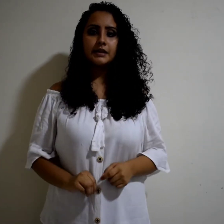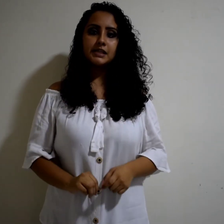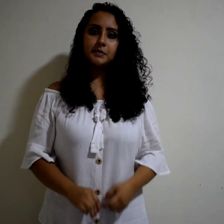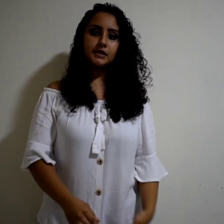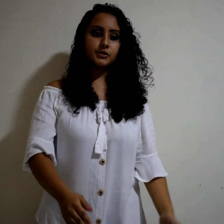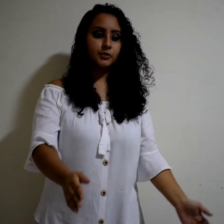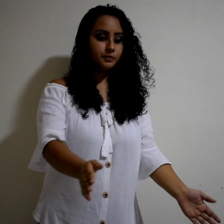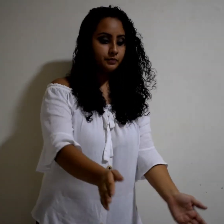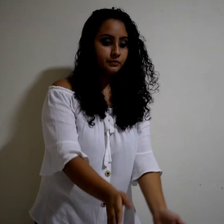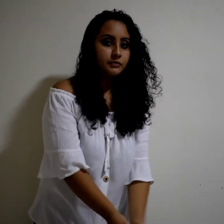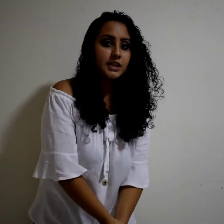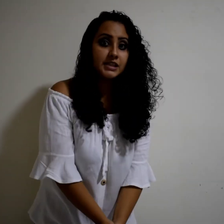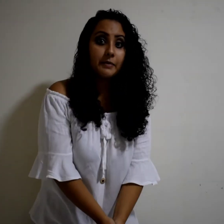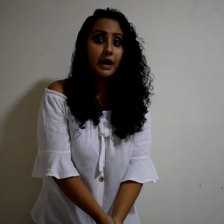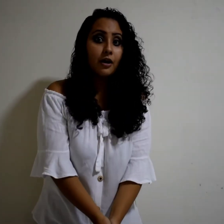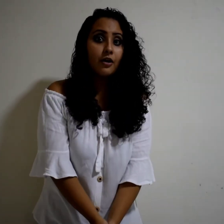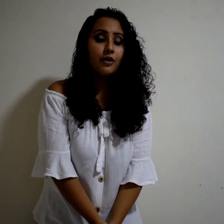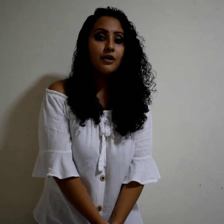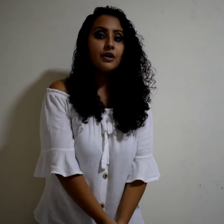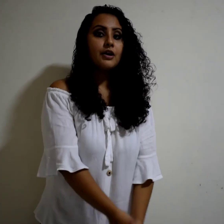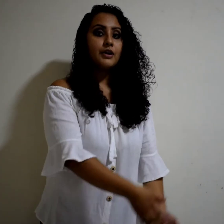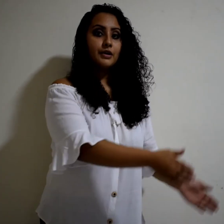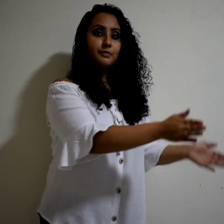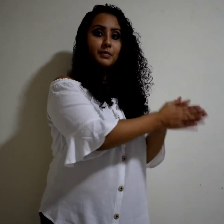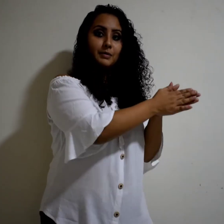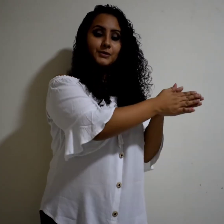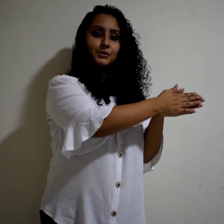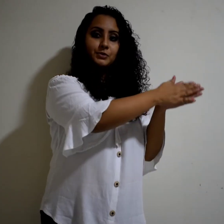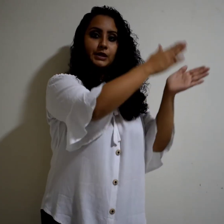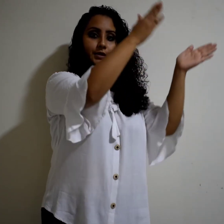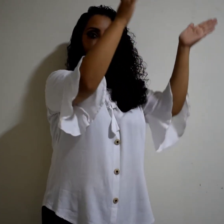Despacio. Desde abajo vamos subiendo.